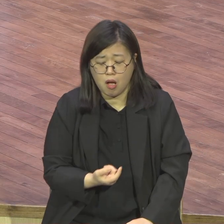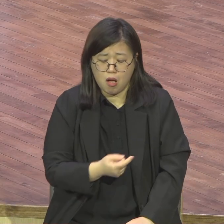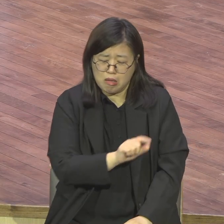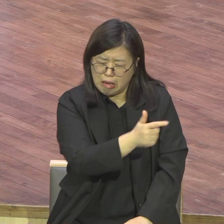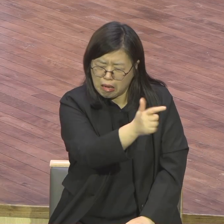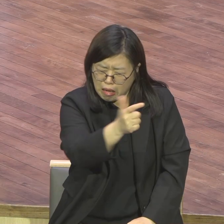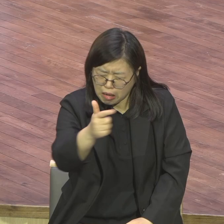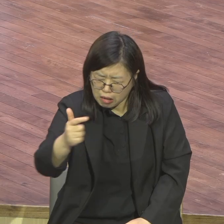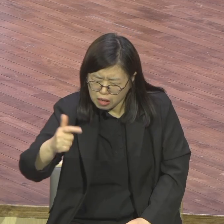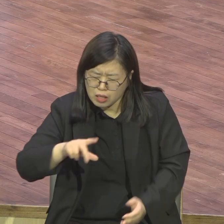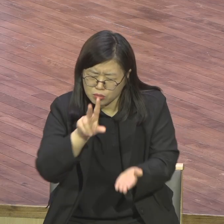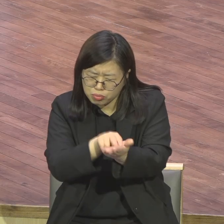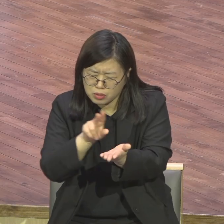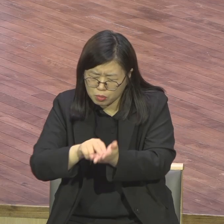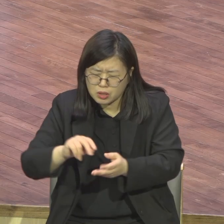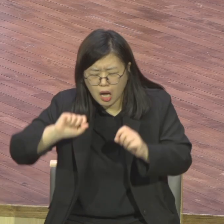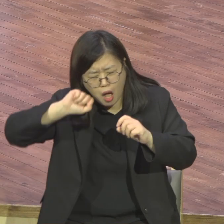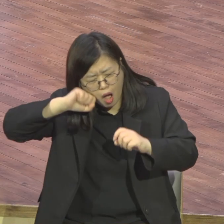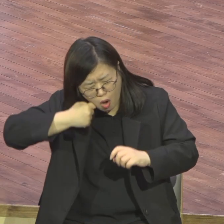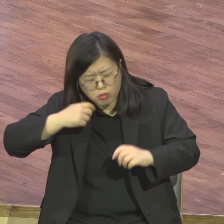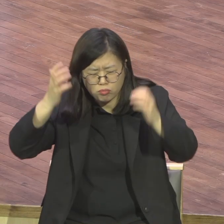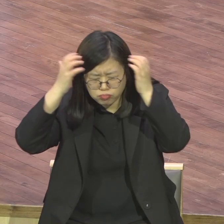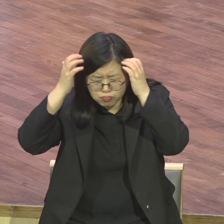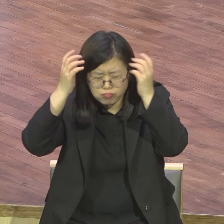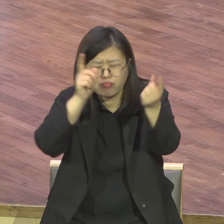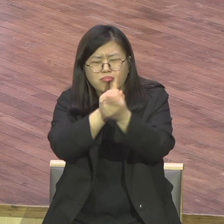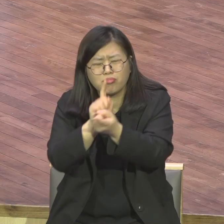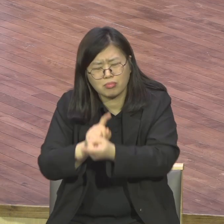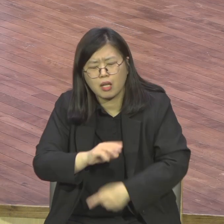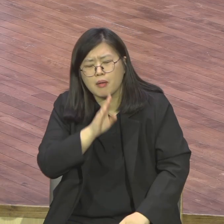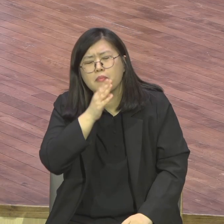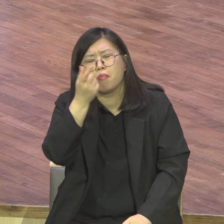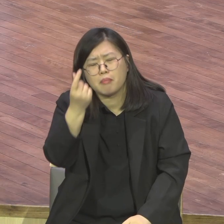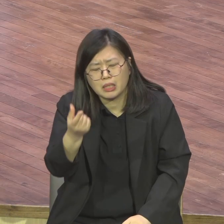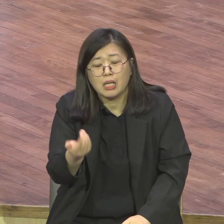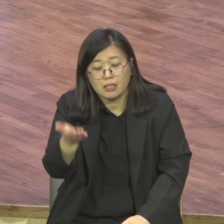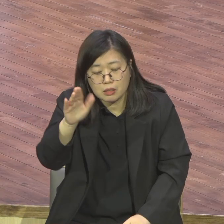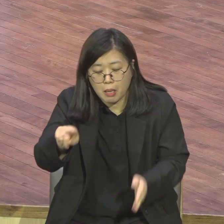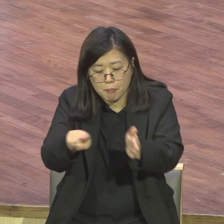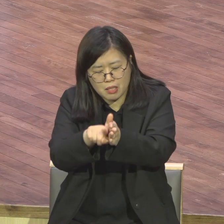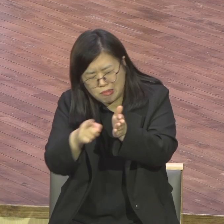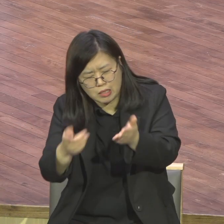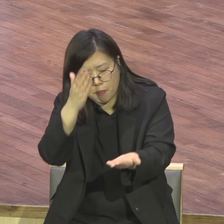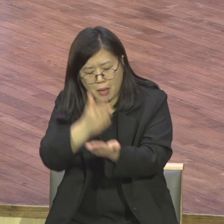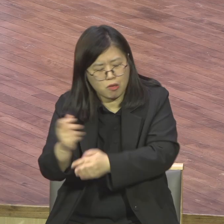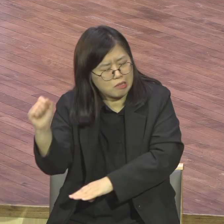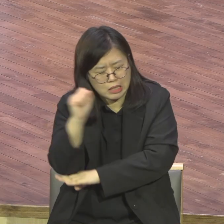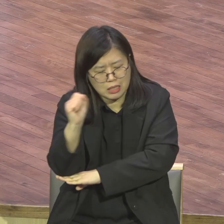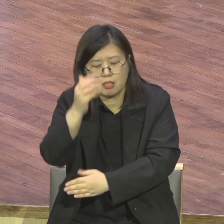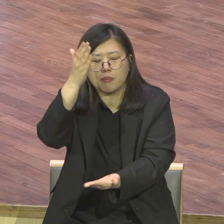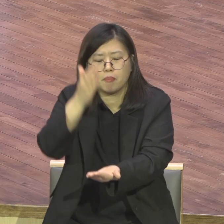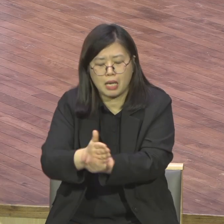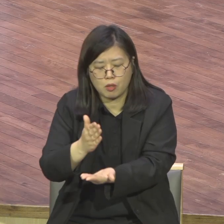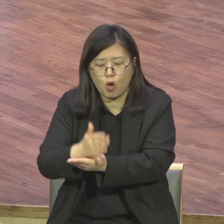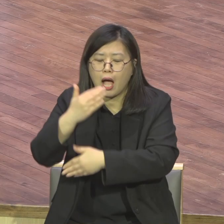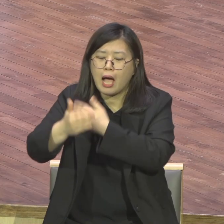끊임없이 우리에 타고 오지만 구라지한 말고 흔들리지 말고 은약 잡고 하나님 나라의